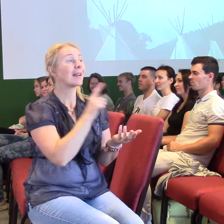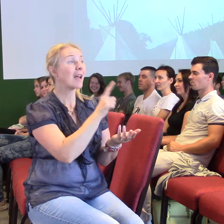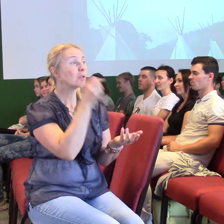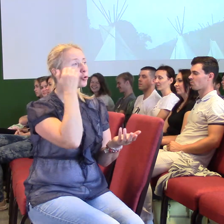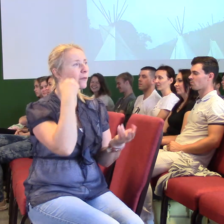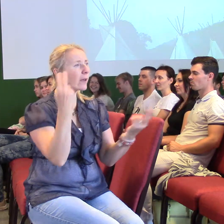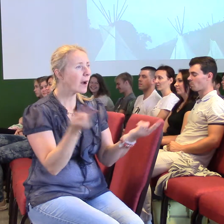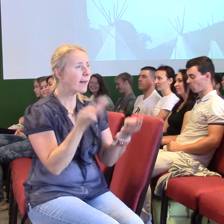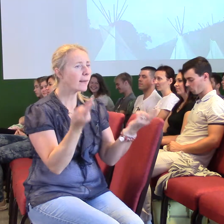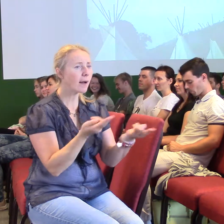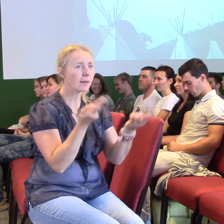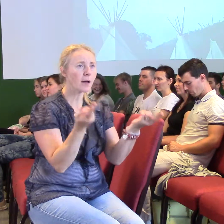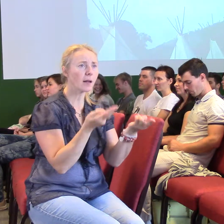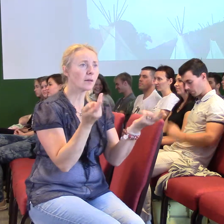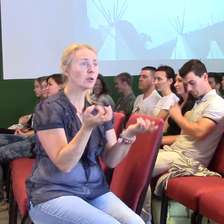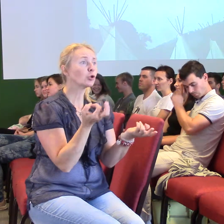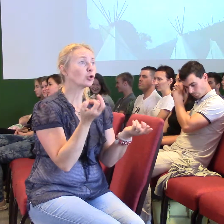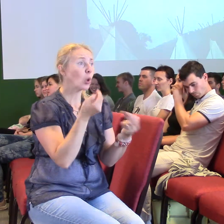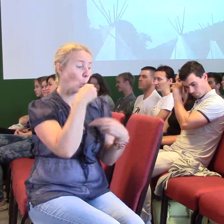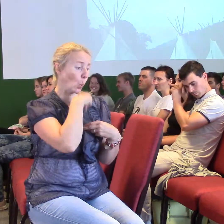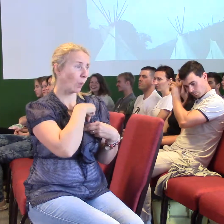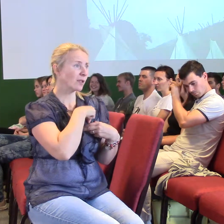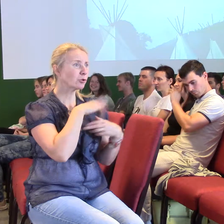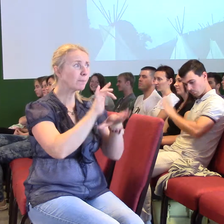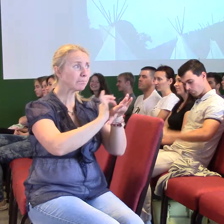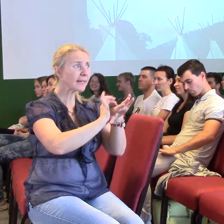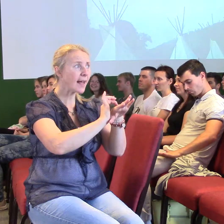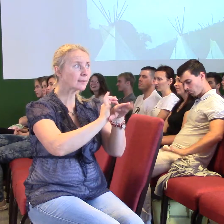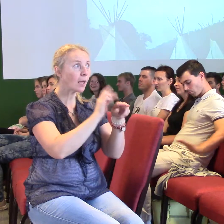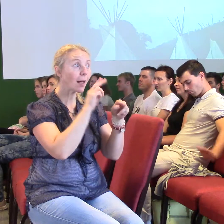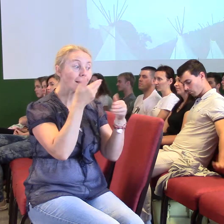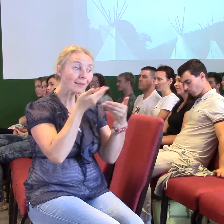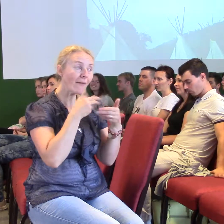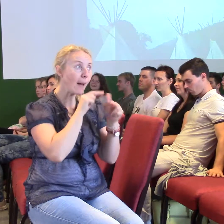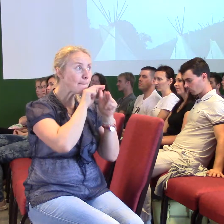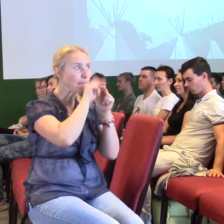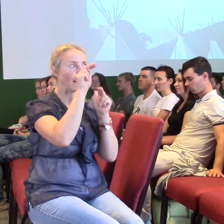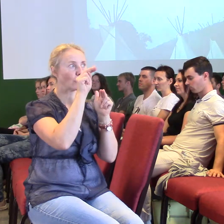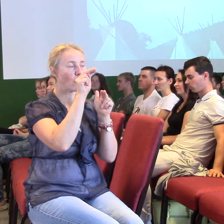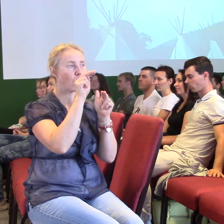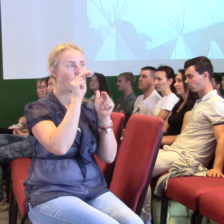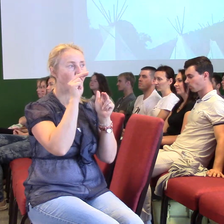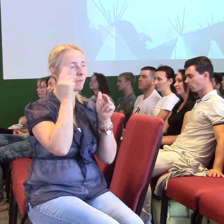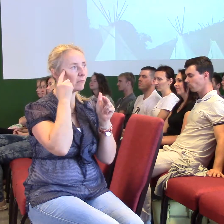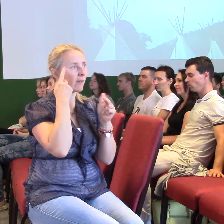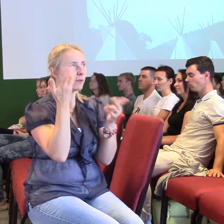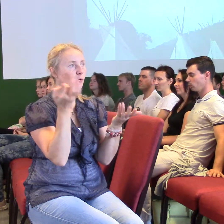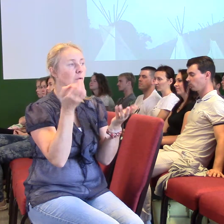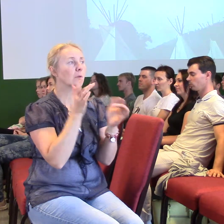lidé, čím bychom ta prázdná místa v nás zaplnili. A Ježíš tady jednoduše říká,